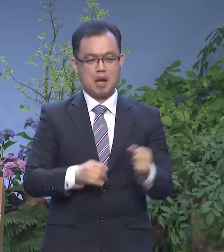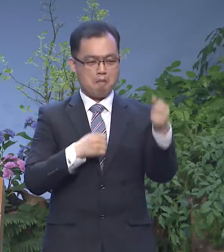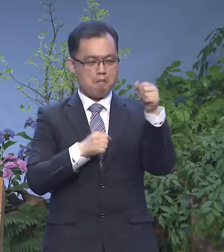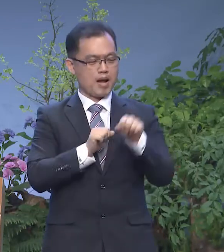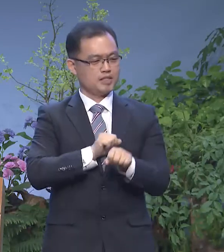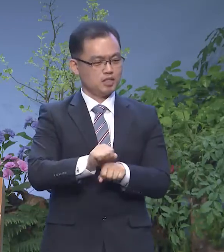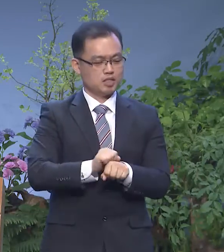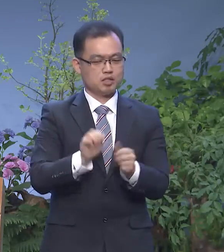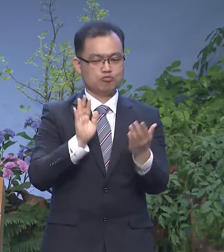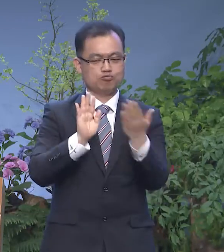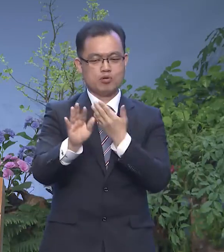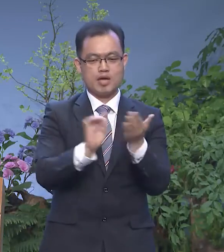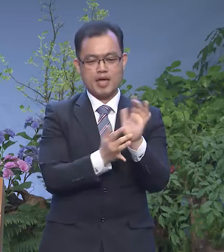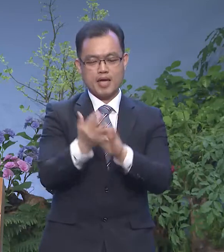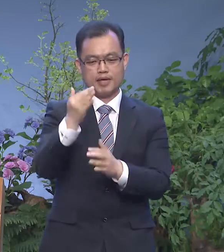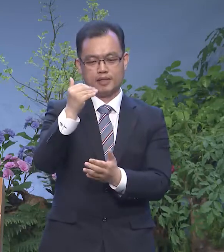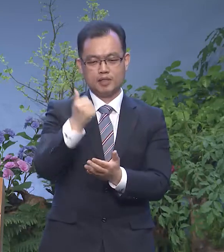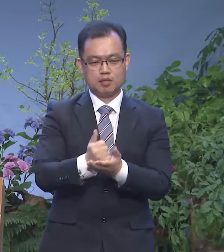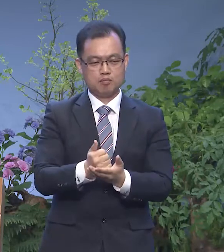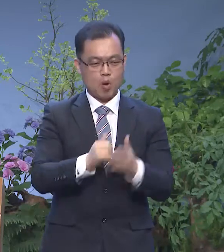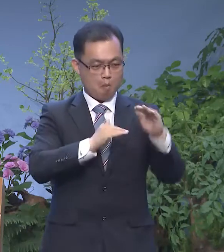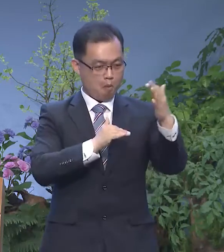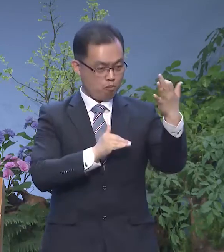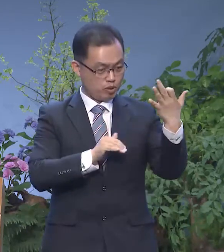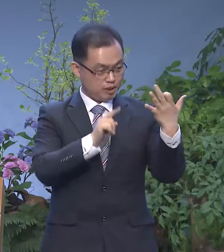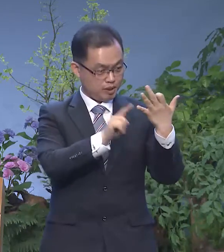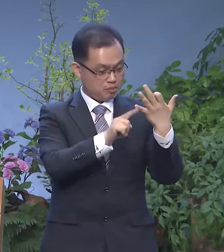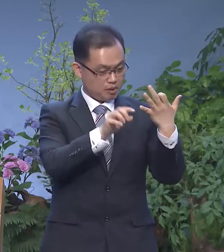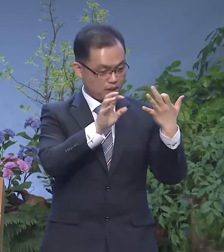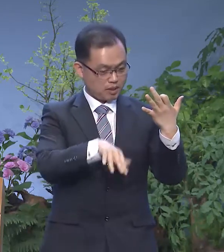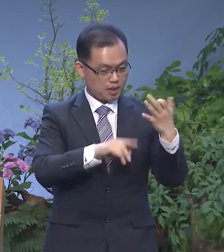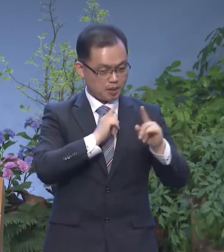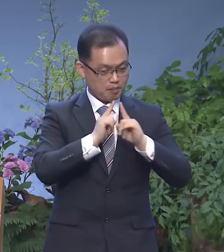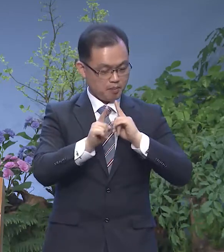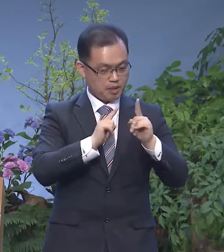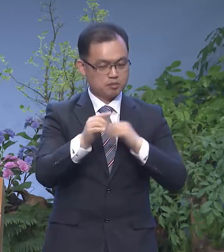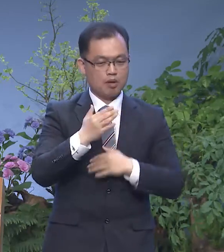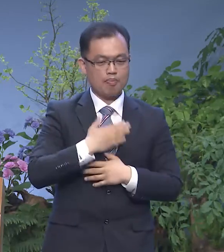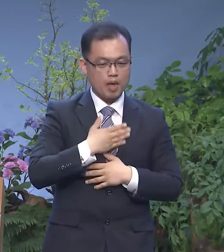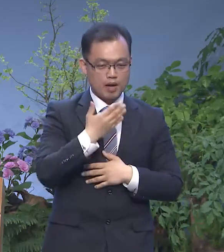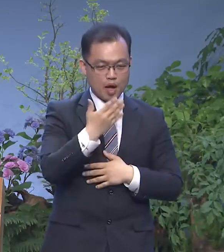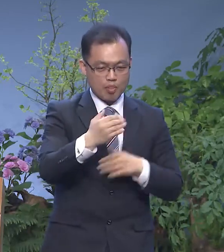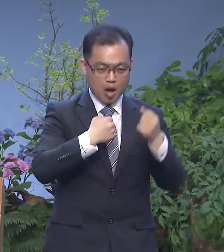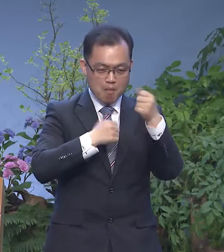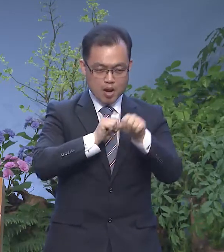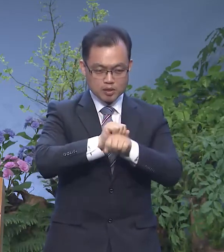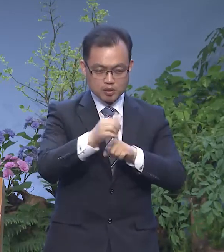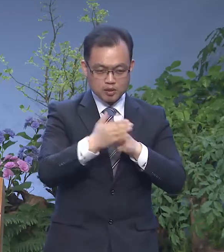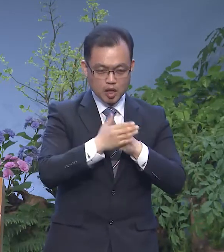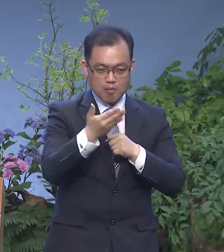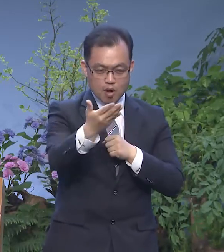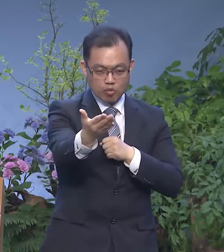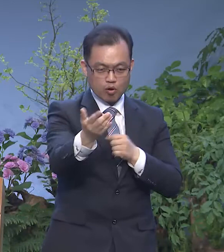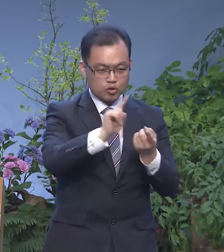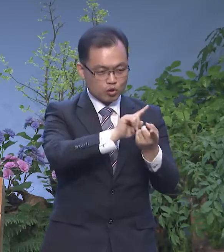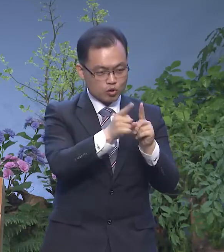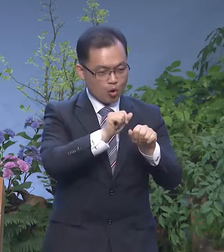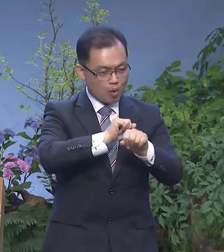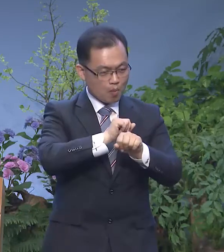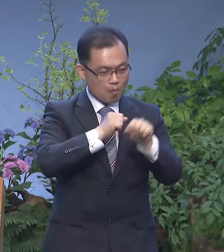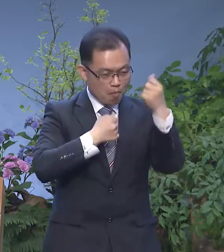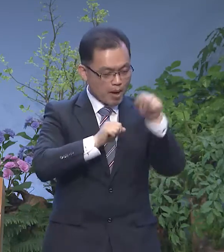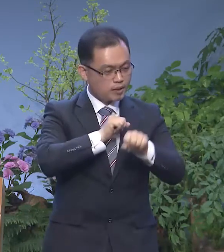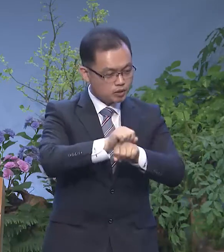씻기고 난 후에 예수님께서 14절에 이렇게 말씀하고 있습니다 내가 너희 발을 씻겼으니 너희도 서로 발을